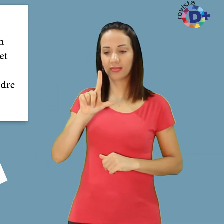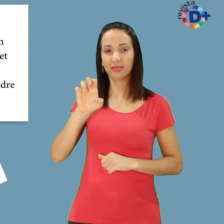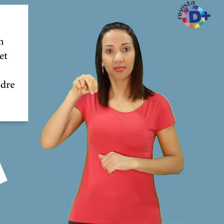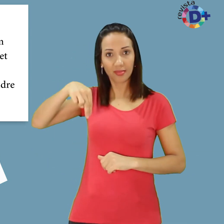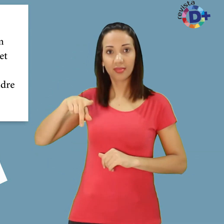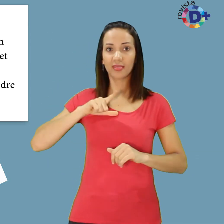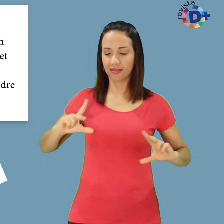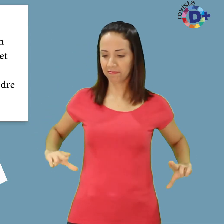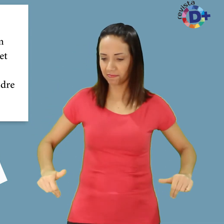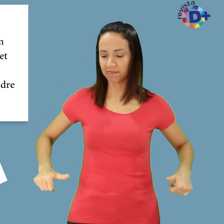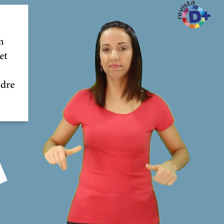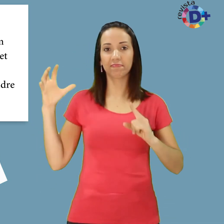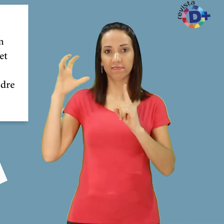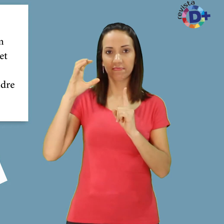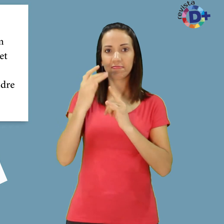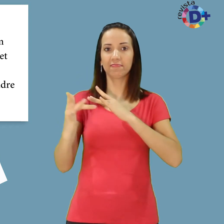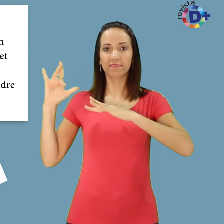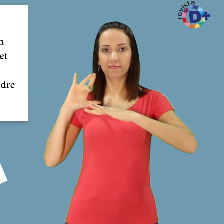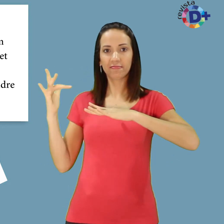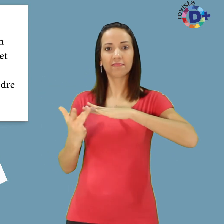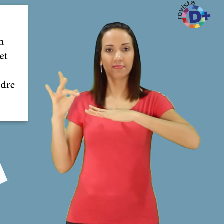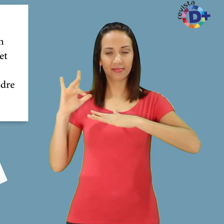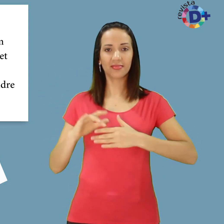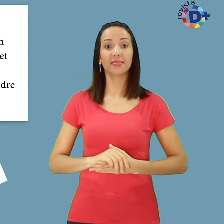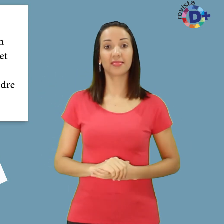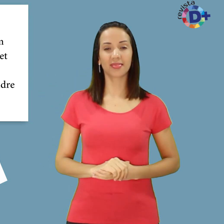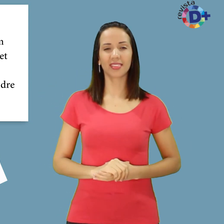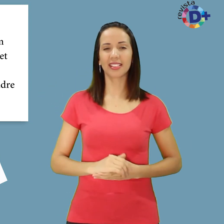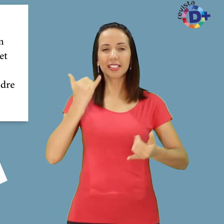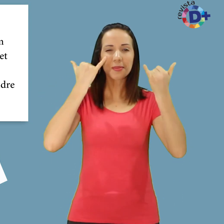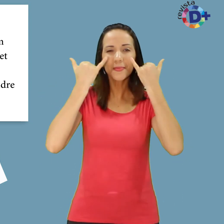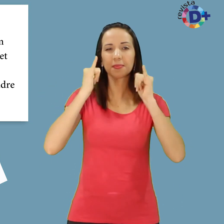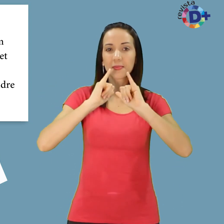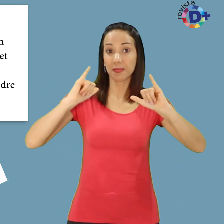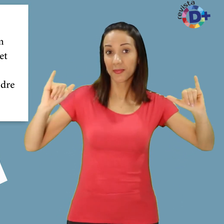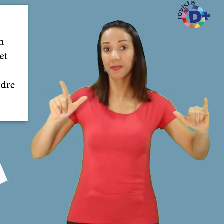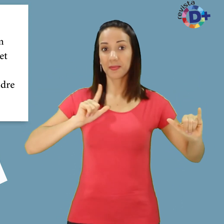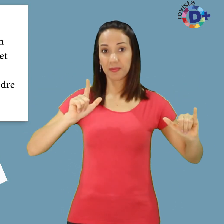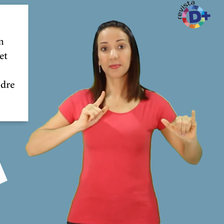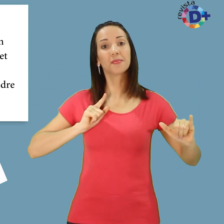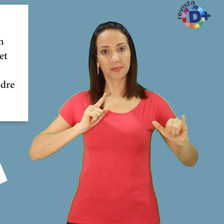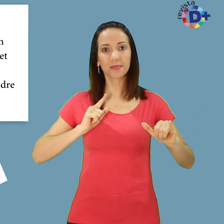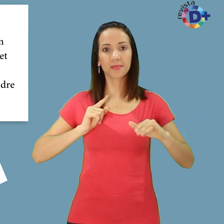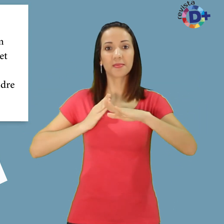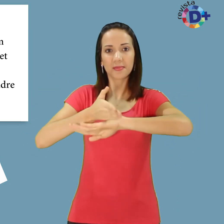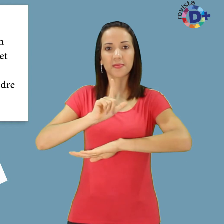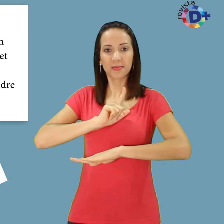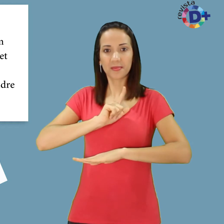Digital Cadeirante Mais informações Radaça Nunes